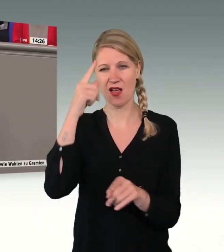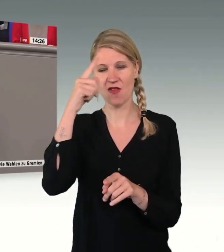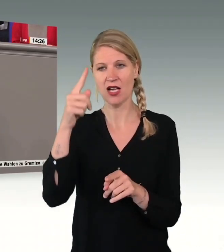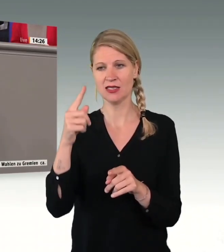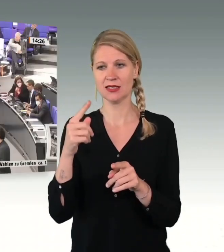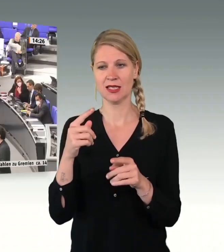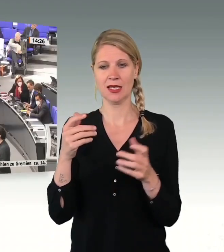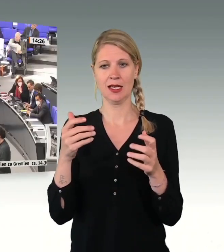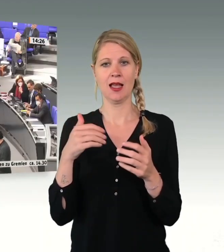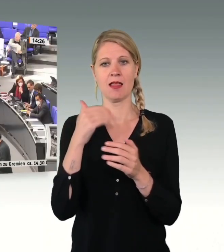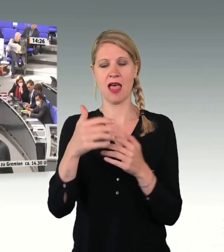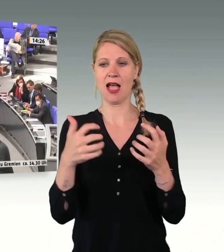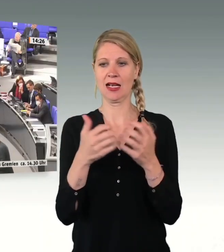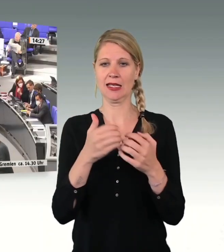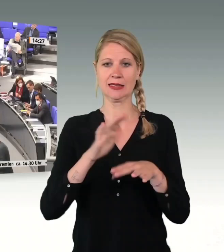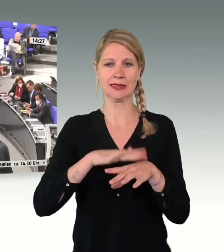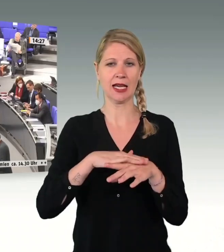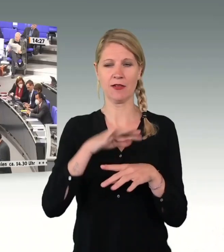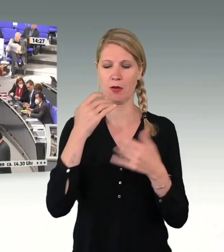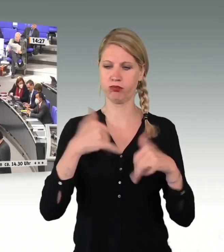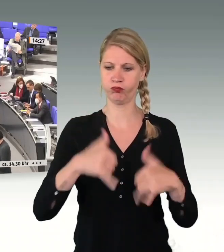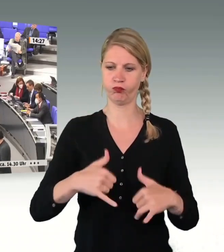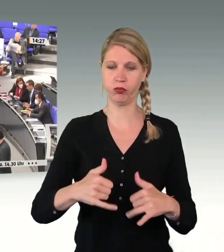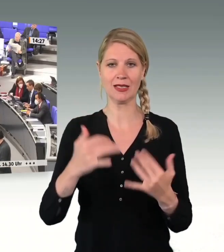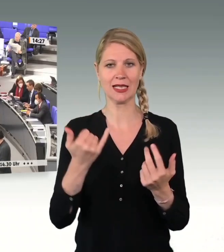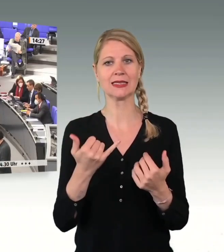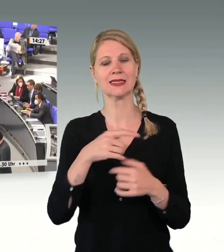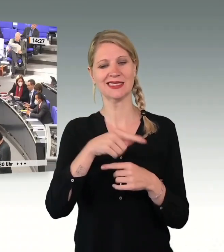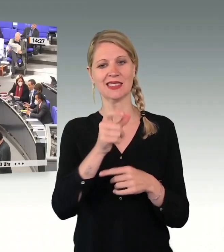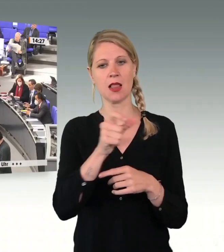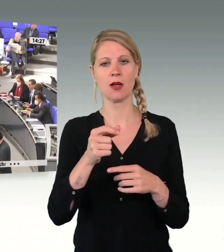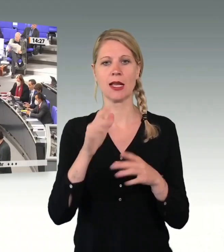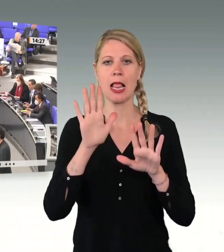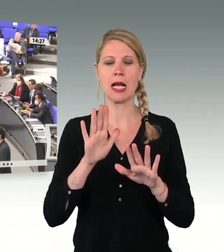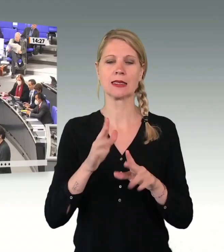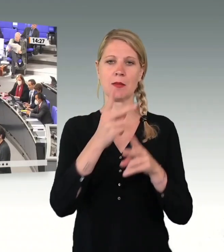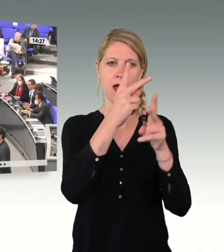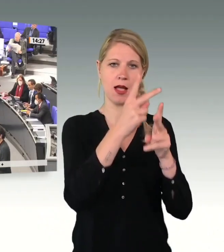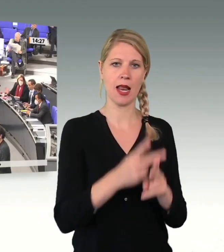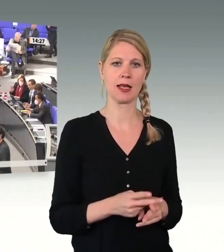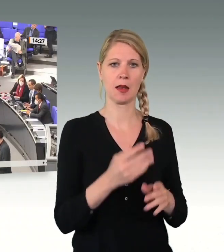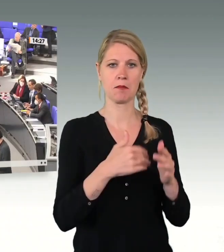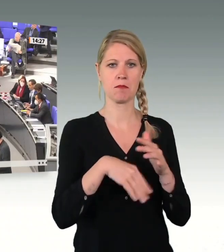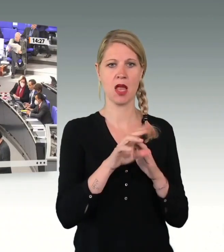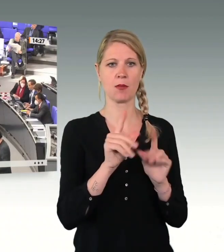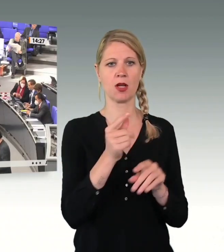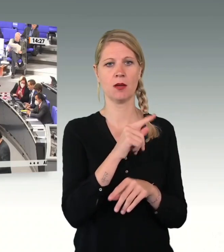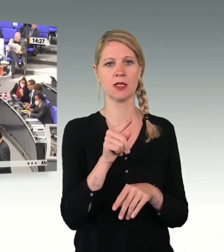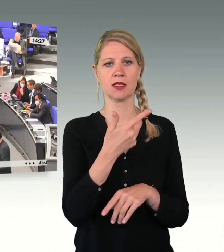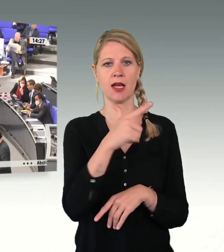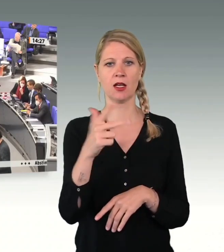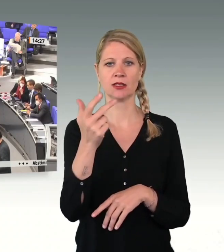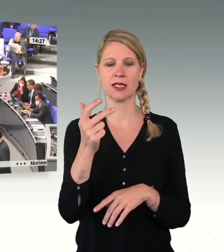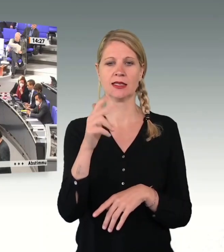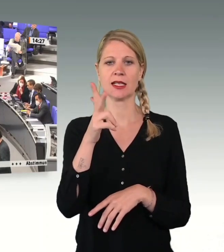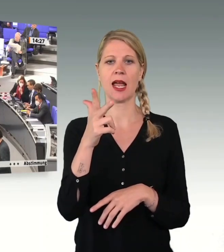gehen allmählich in den Hohestand. Bereits bis 2030 werden 3,9 Millionen Menschen fehlen. Bis 2060 sind es sogar über